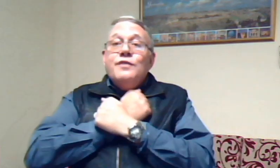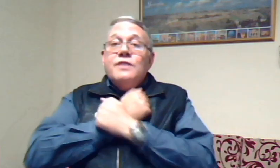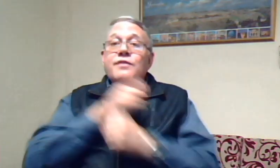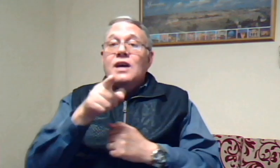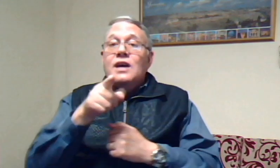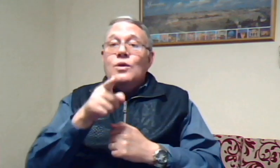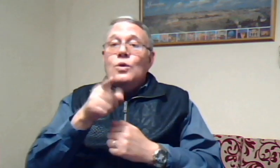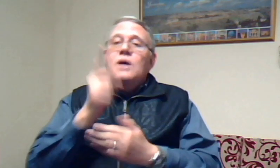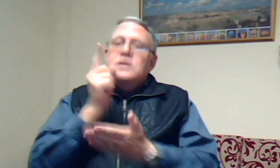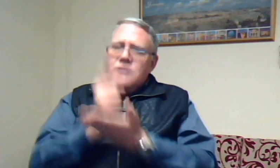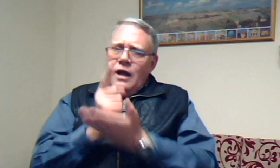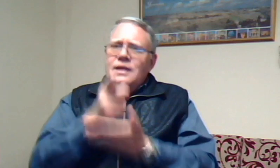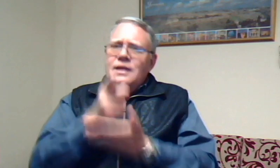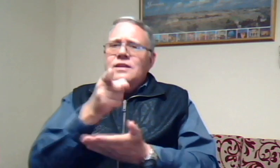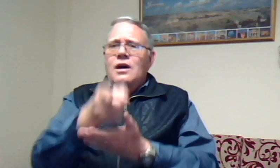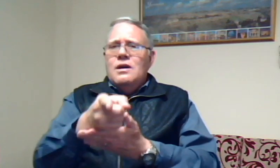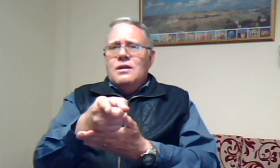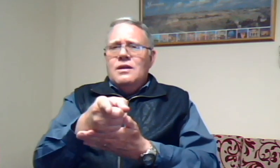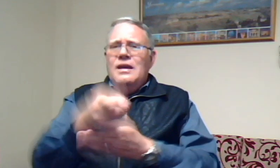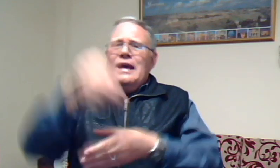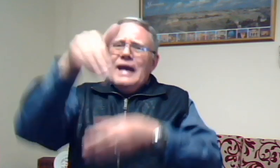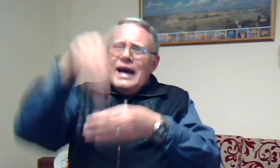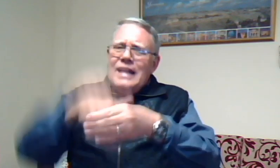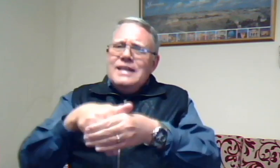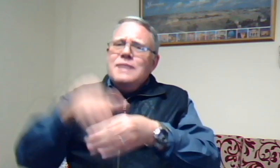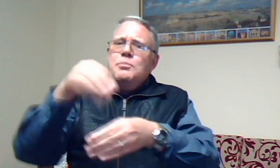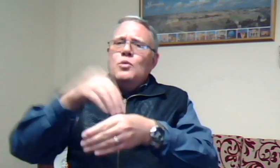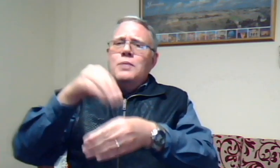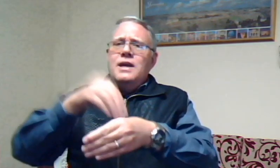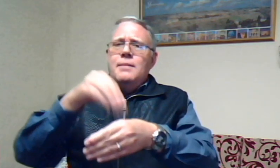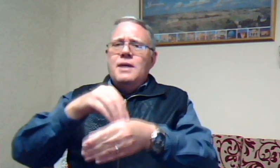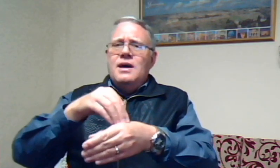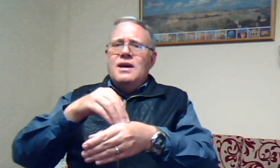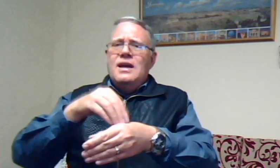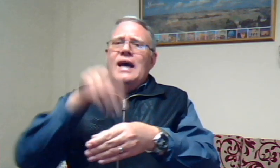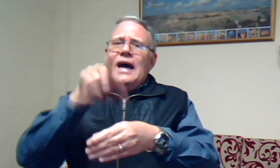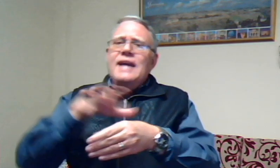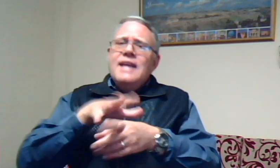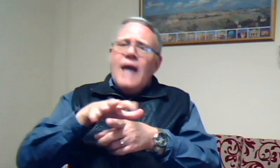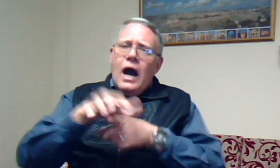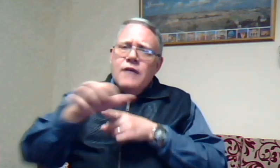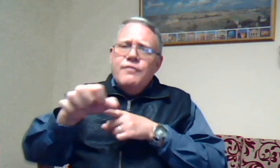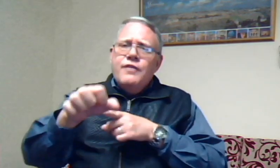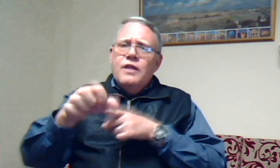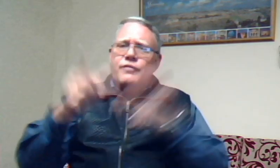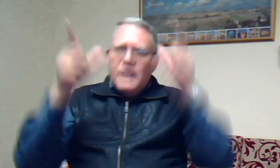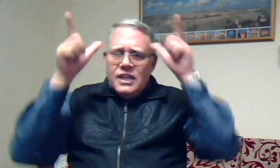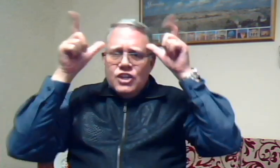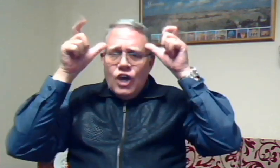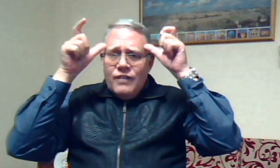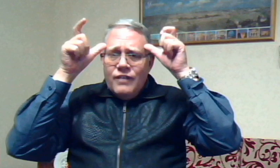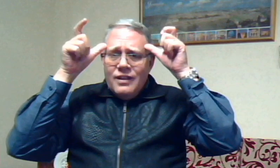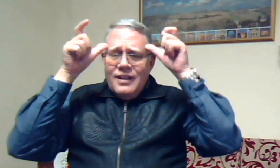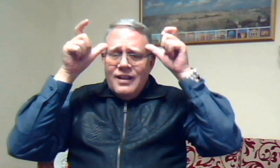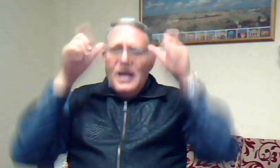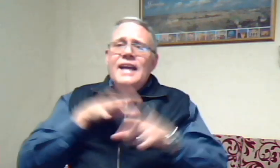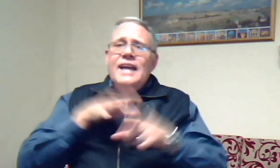vir jou is altyd daar. In die probleme, in die aanval van die duivel, in die